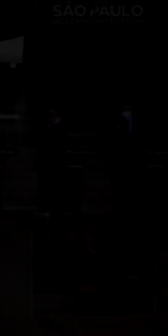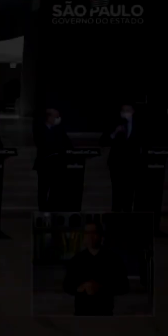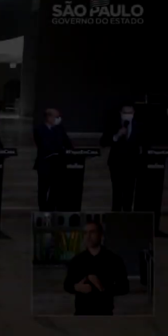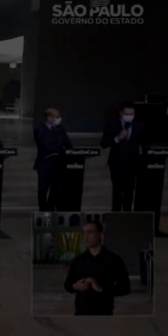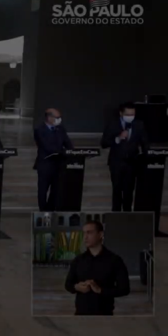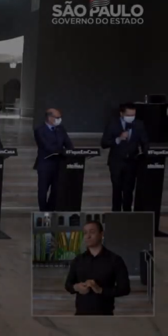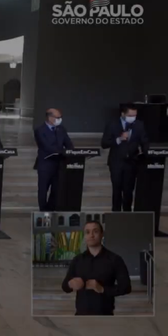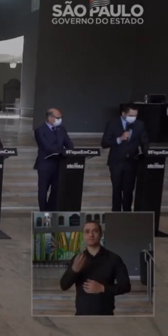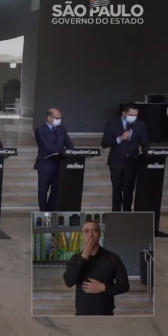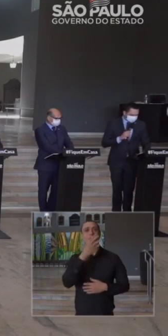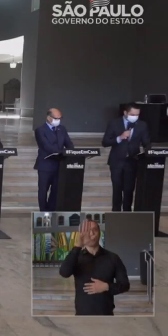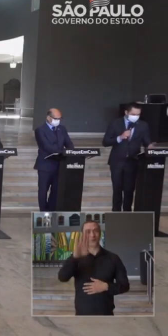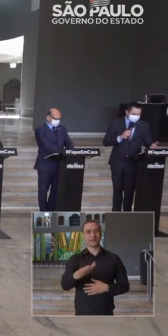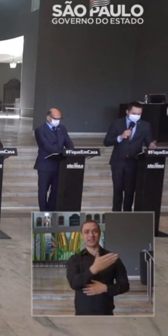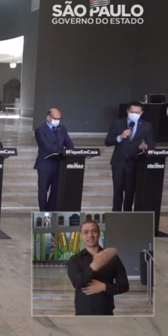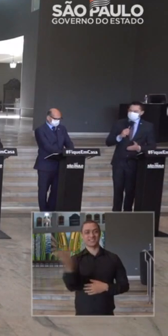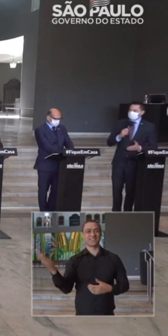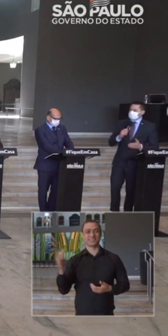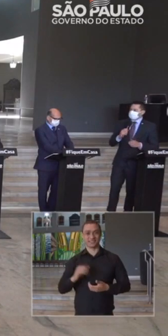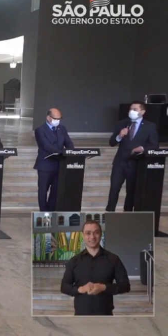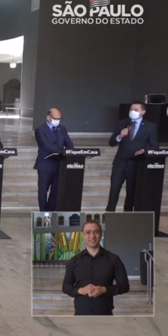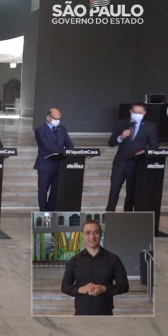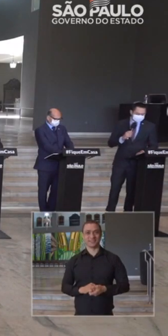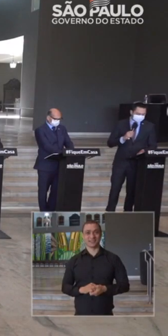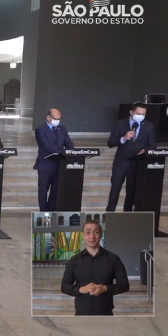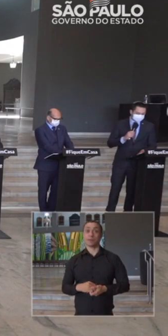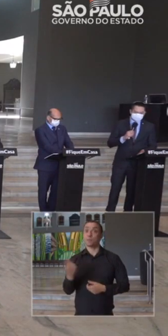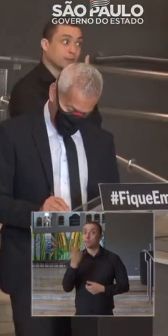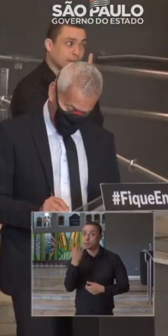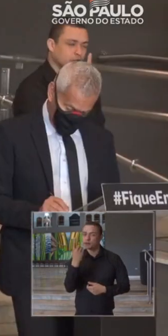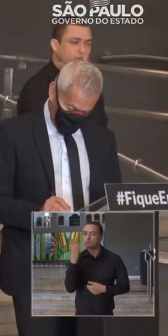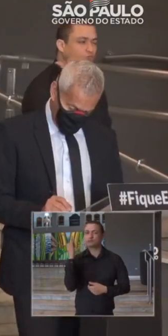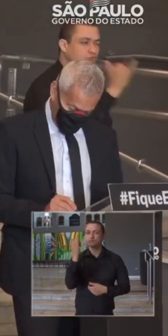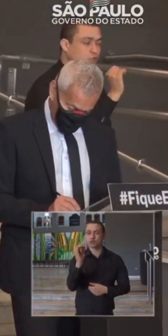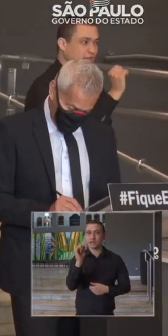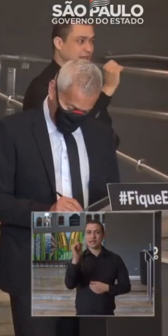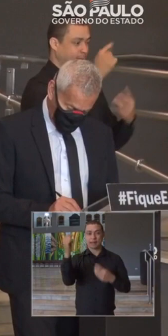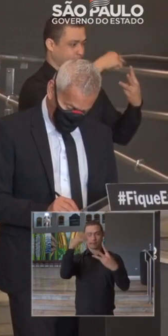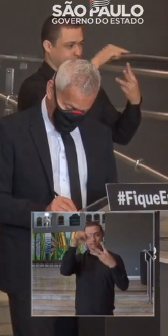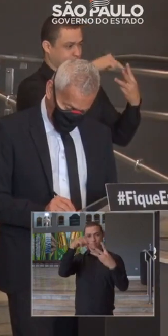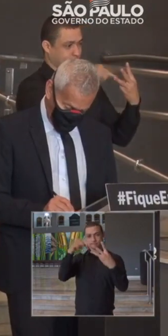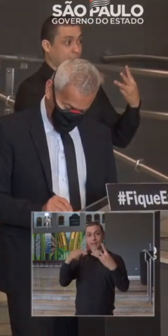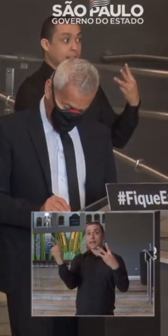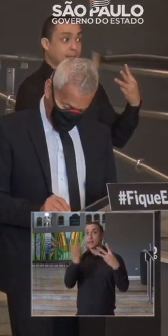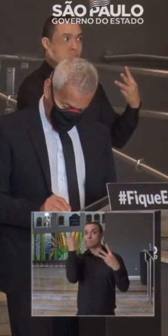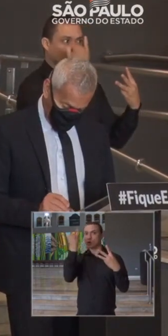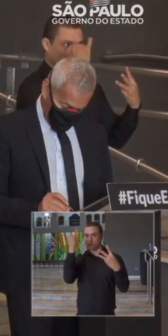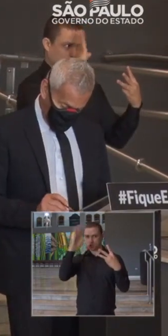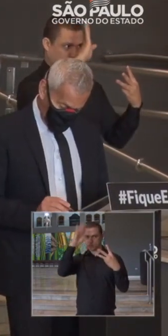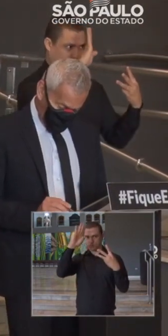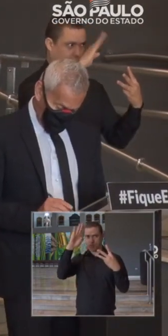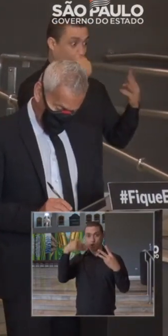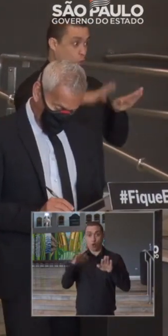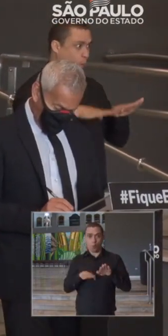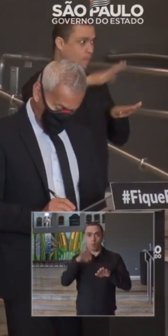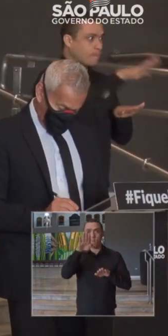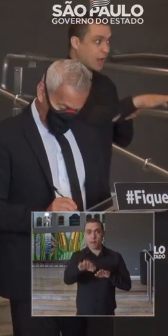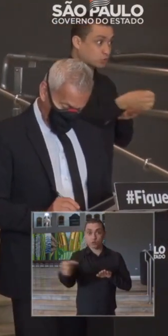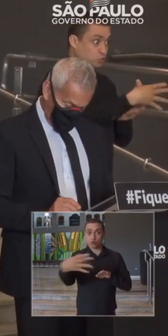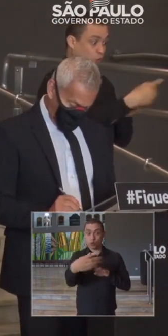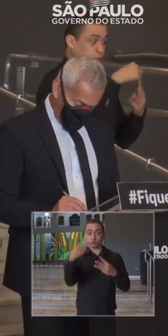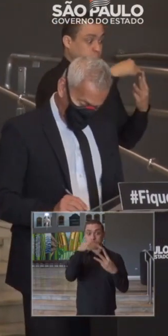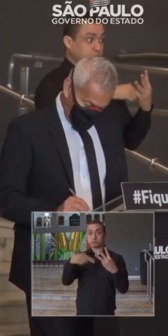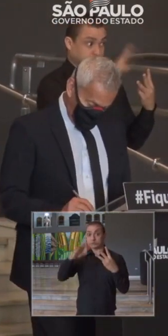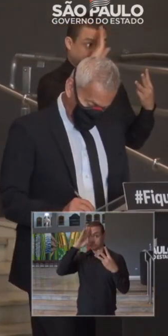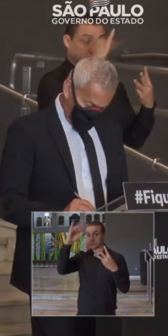Muito boa tarde a todos. Primeiro dizer aqui de três pontos fundamentais desse passo que nós estamos dando hoje.